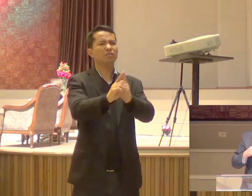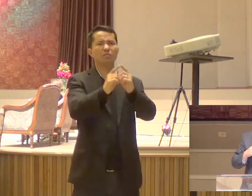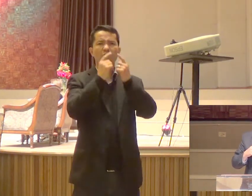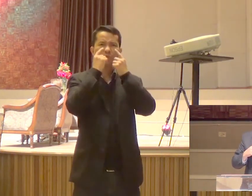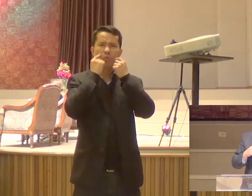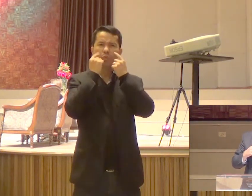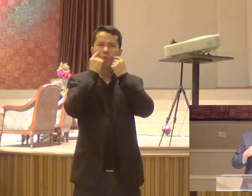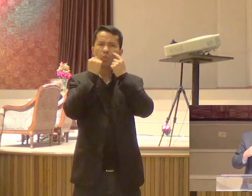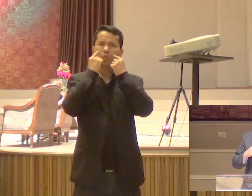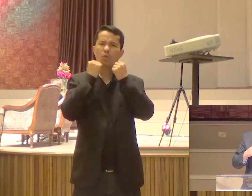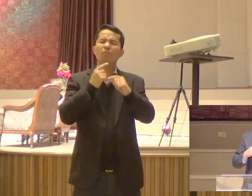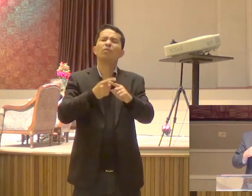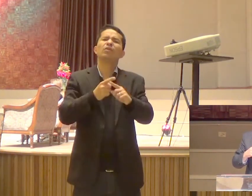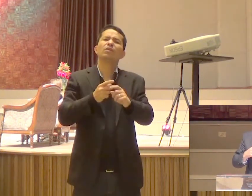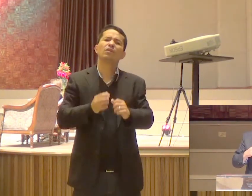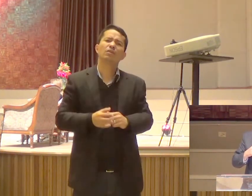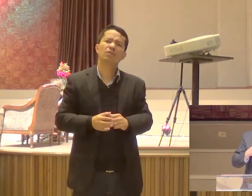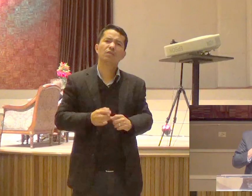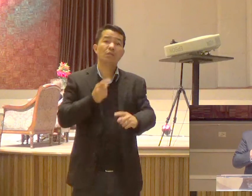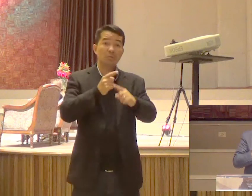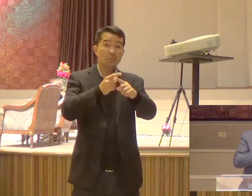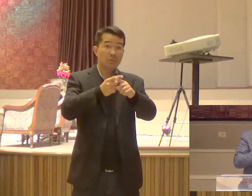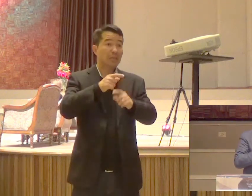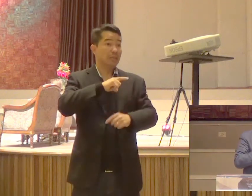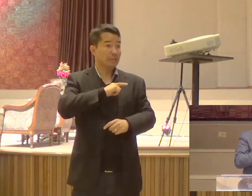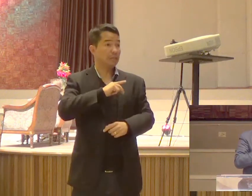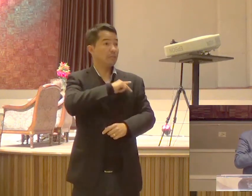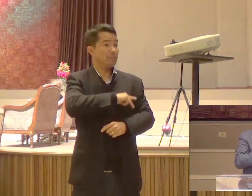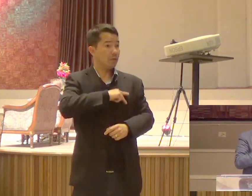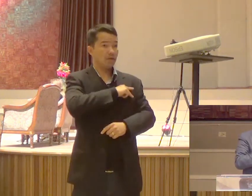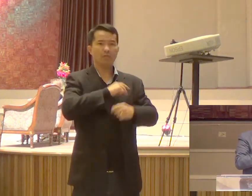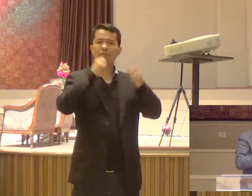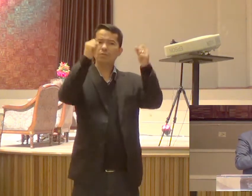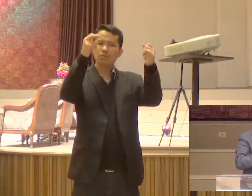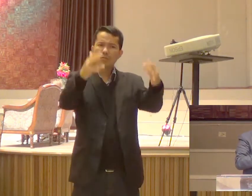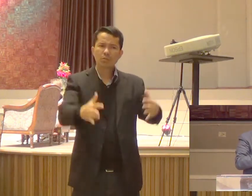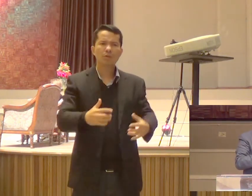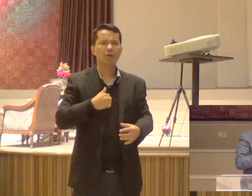Porque Paulo disse O tempo que eu fiquei Com vocês Foi muito curto Foram três anos apenas